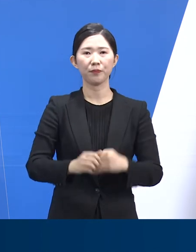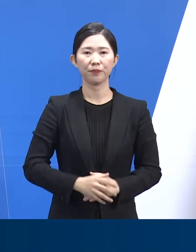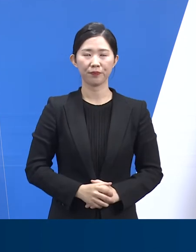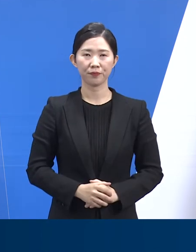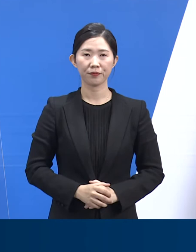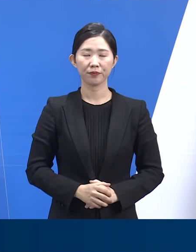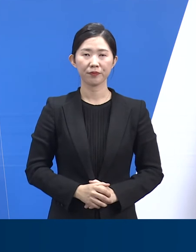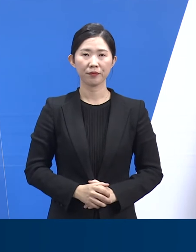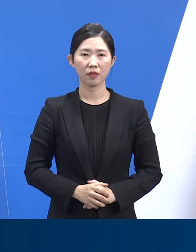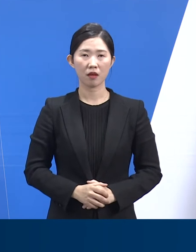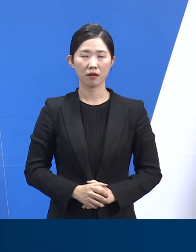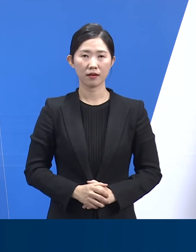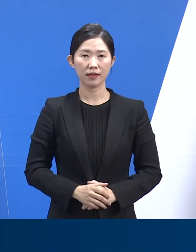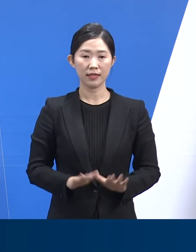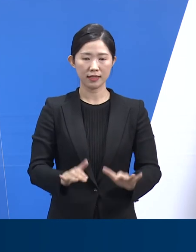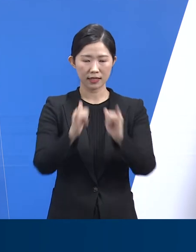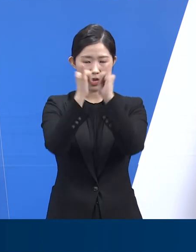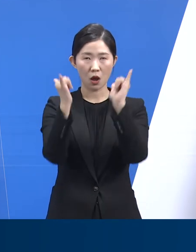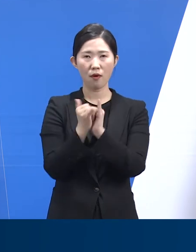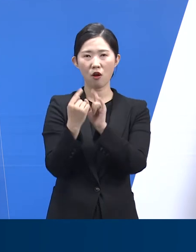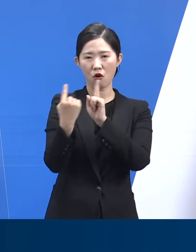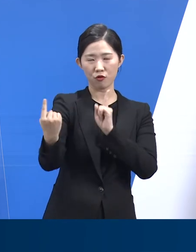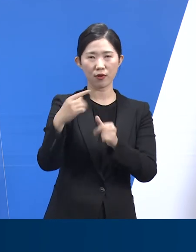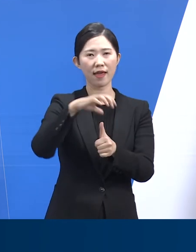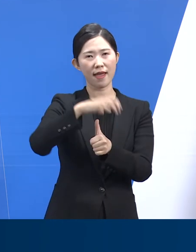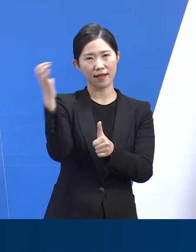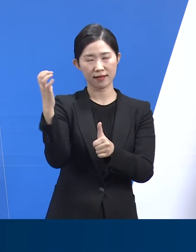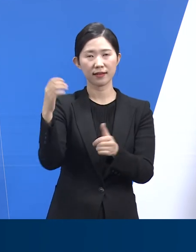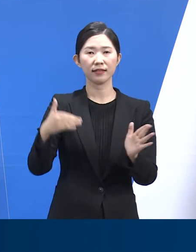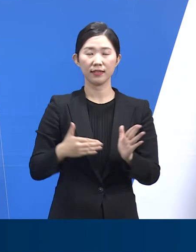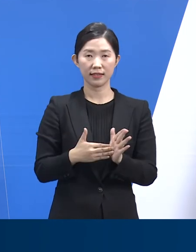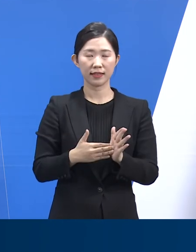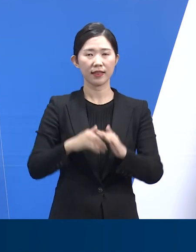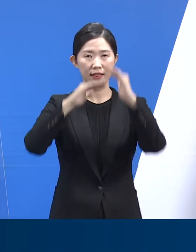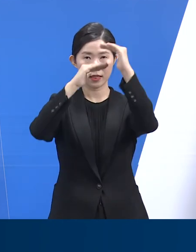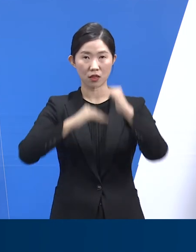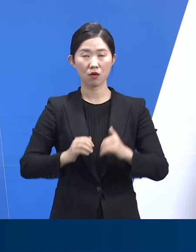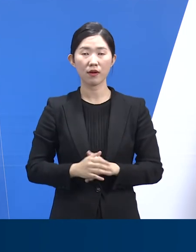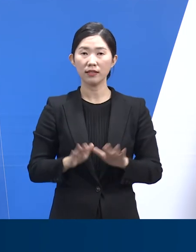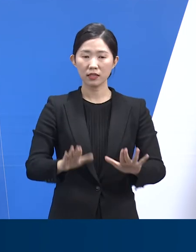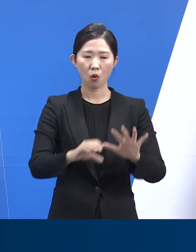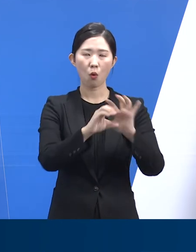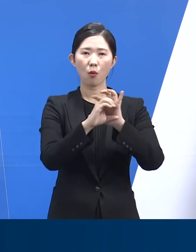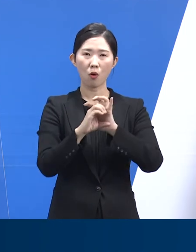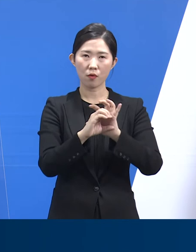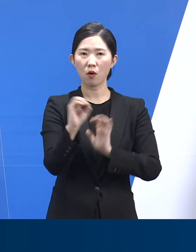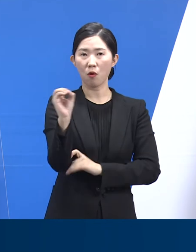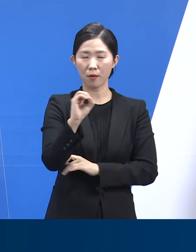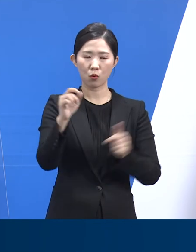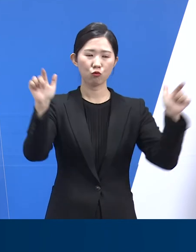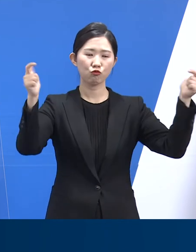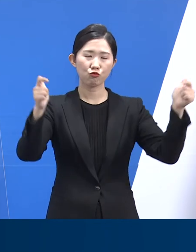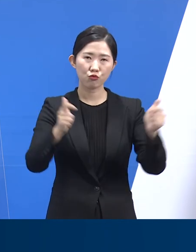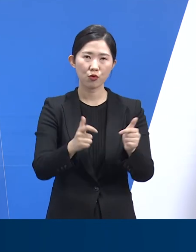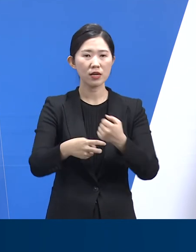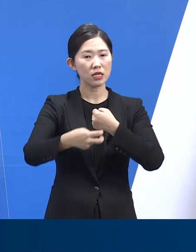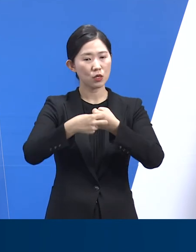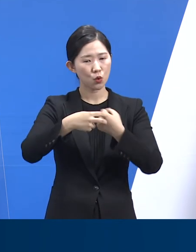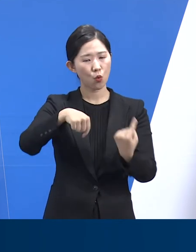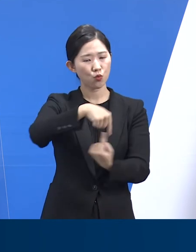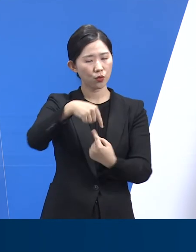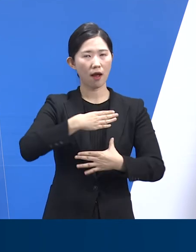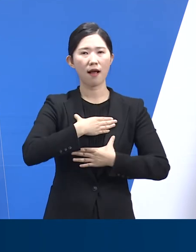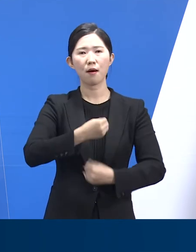다음은 거리 두기 해제 관련 내용입니다. 오미크론 변이 유행이 감수세에 진입하고 의료체계가 안정적으로 유지되면서